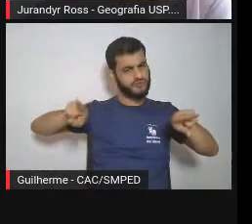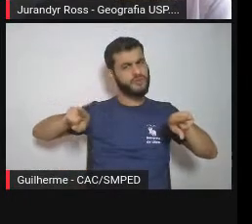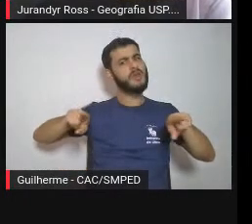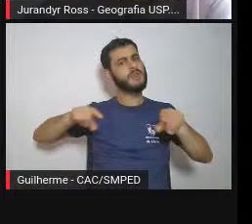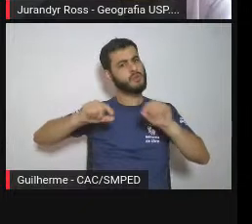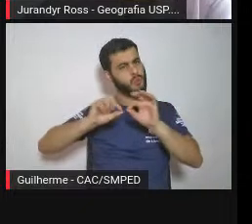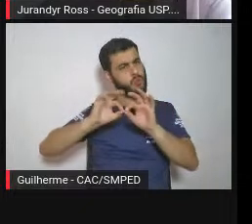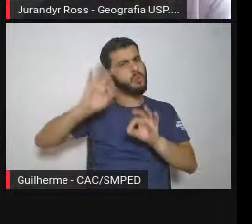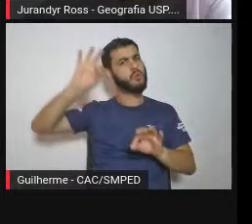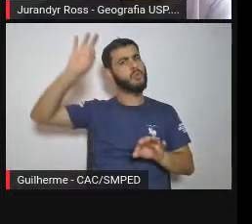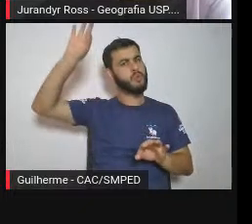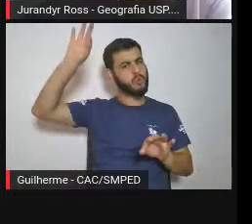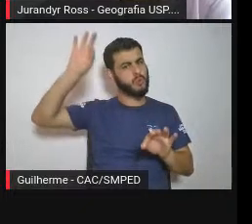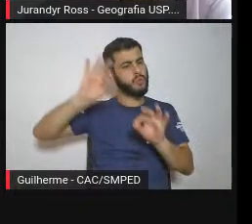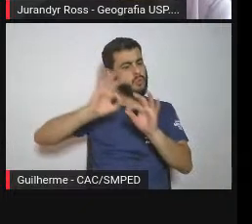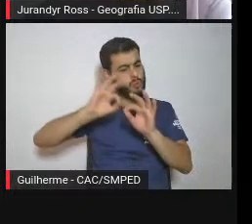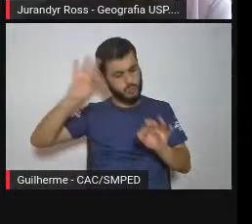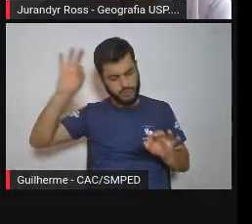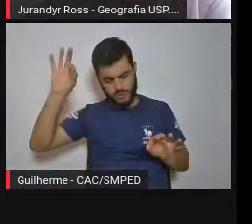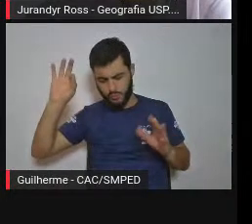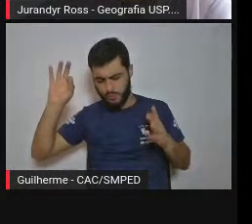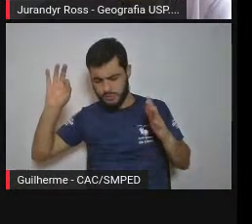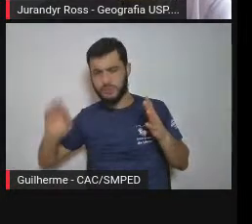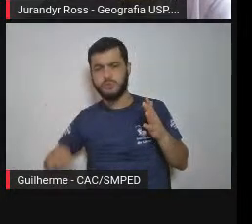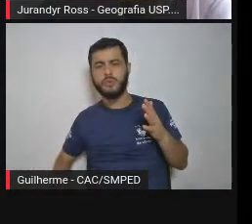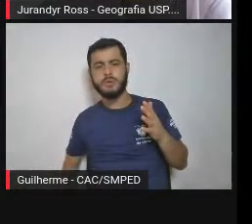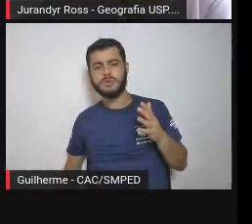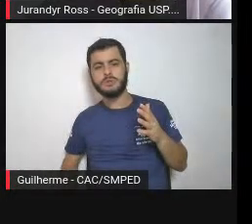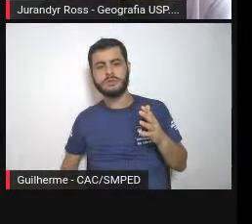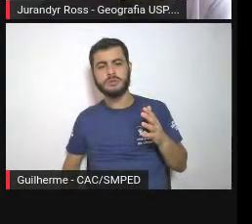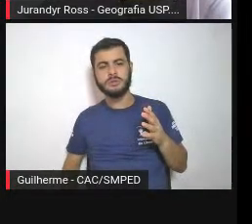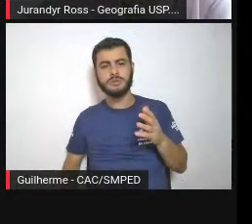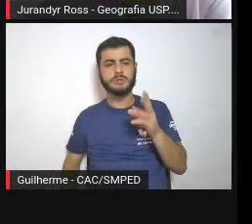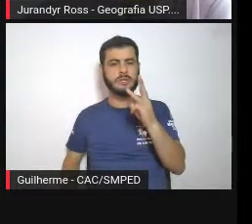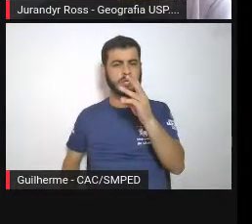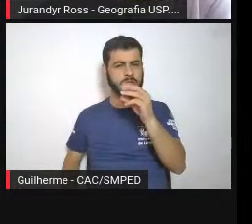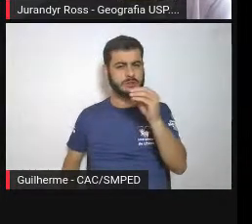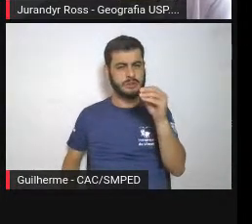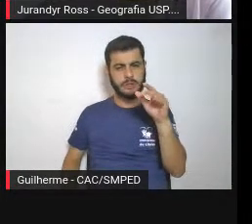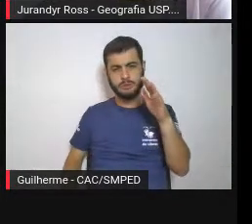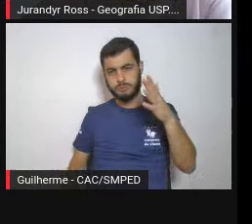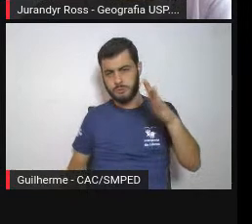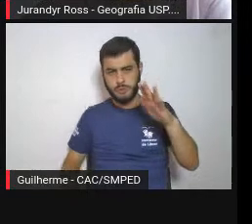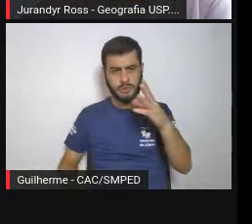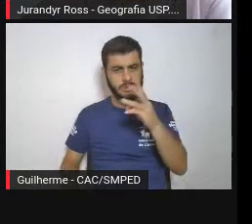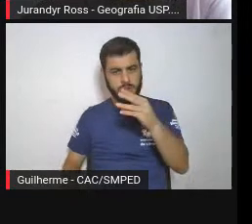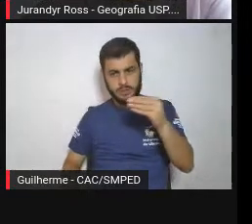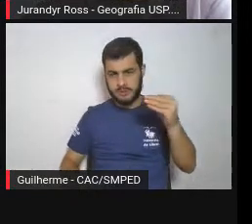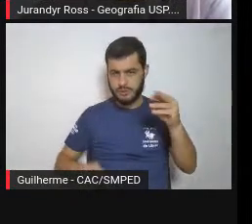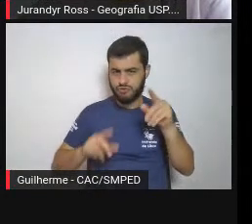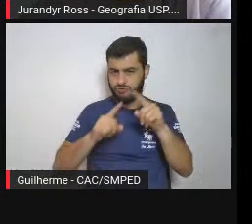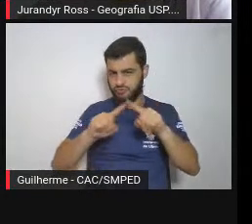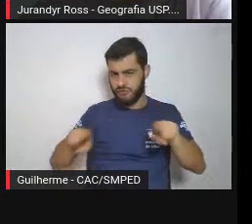duas, duas, duas, quanto mais? Duas centenas, três centenas de metros. Bom,